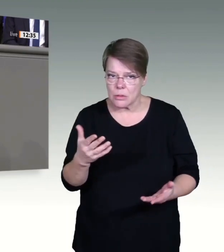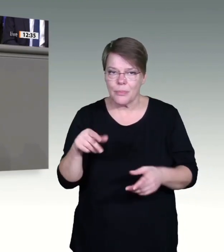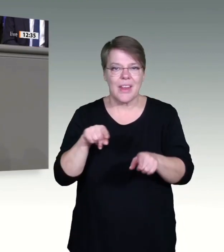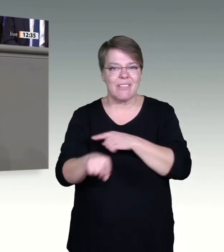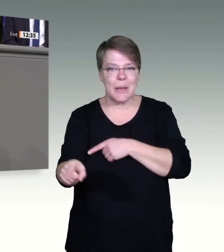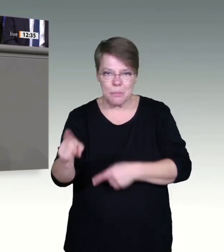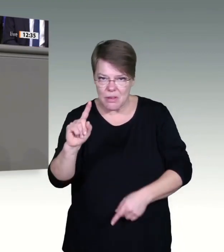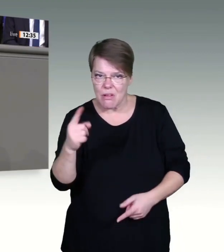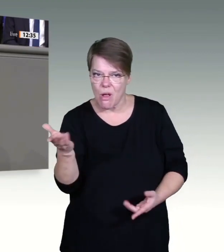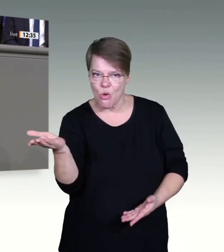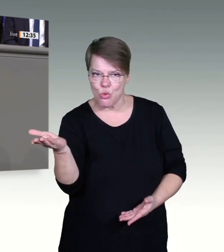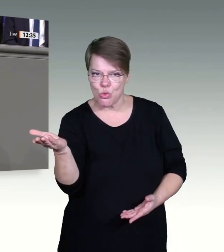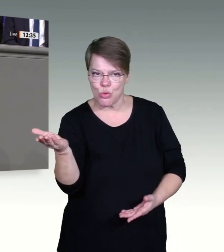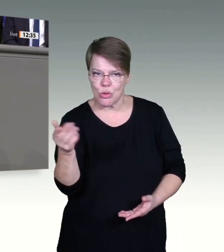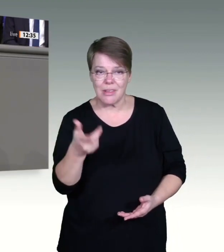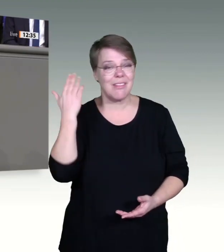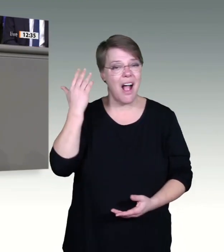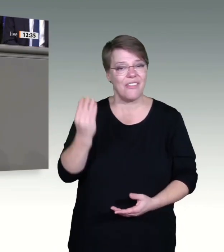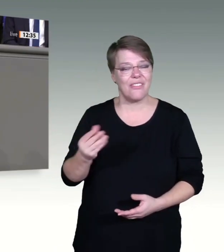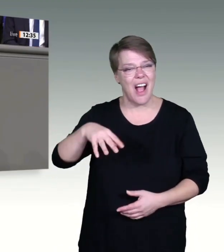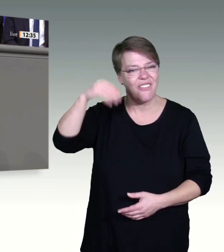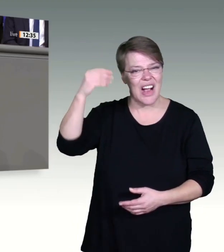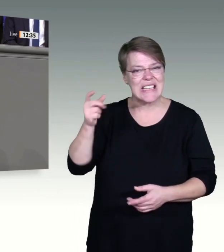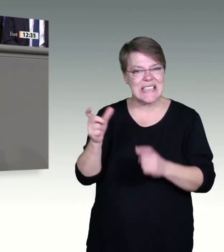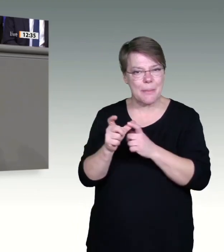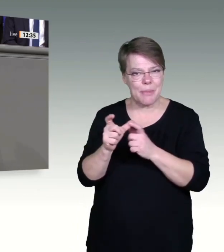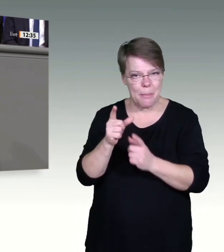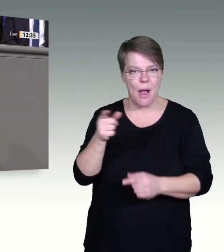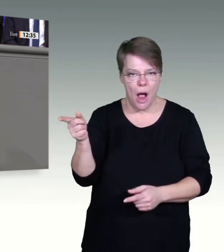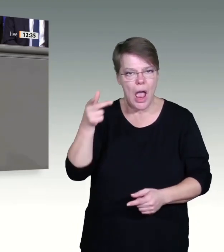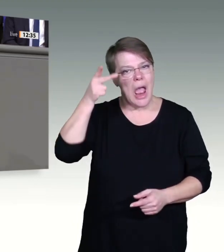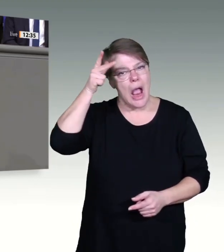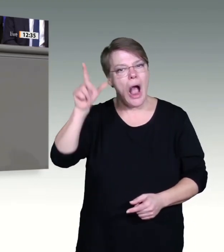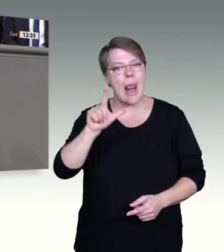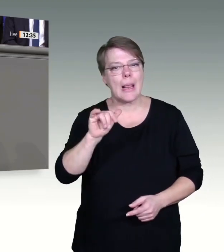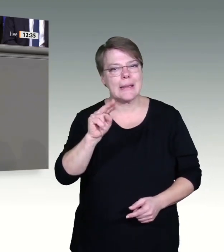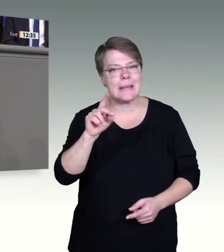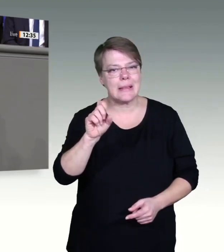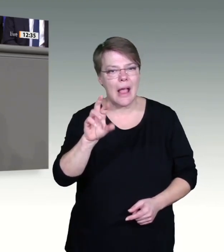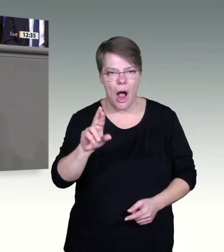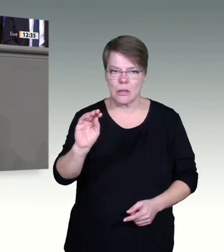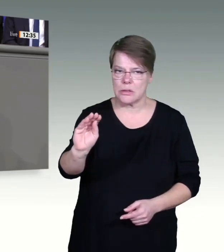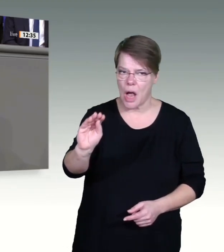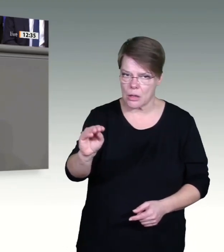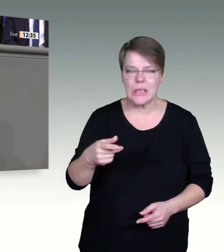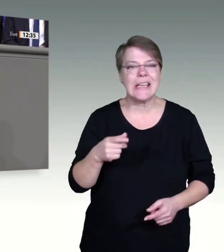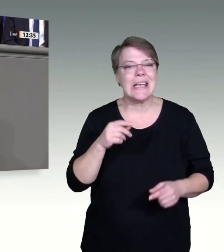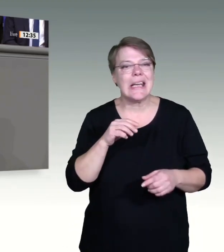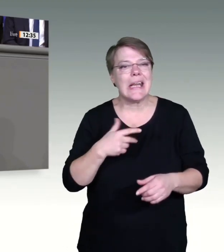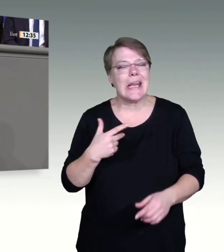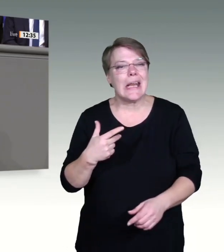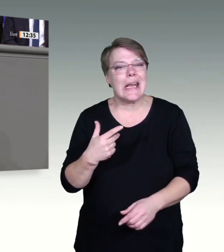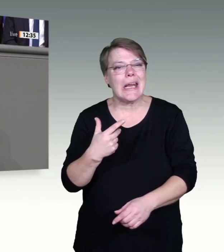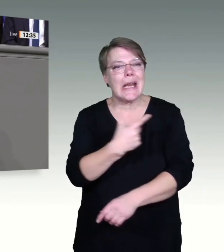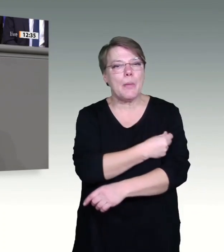Grundrecht auf körperliche Unversehrtheit, Artikel 2 Grundgesetz, mit den Füßen zu treten. Nehmen Sie bitte nie wieder